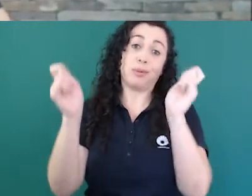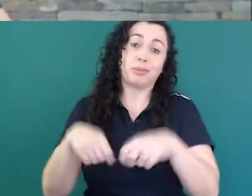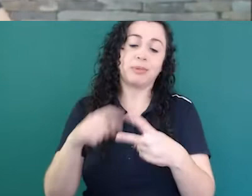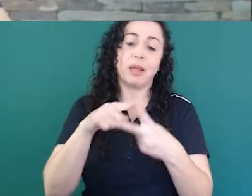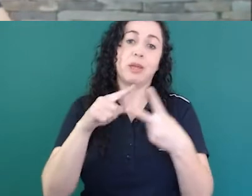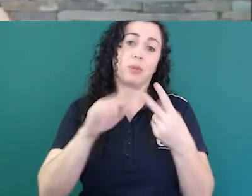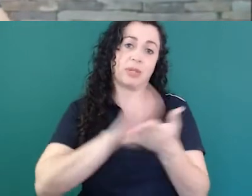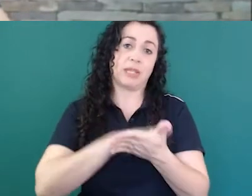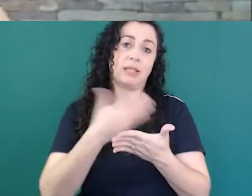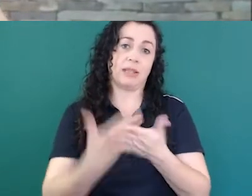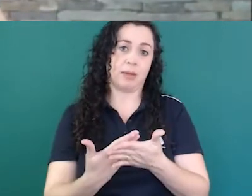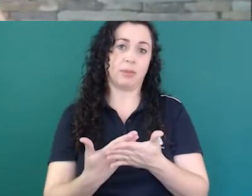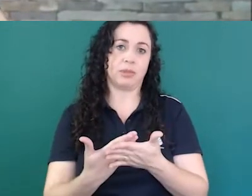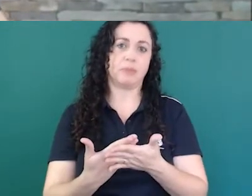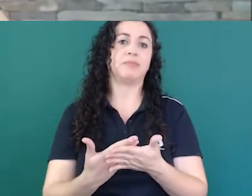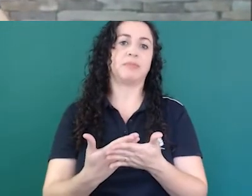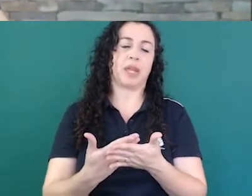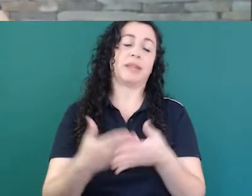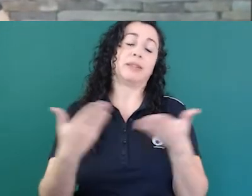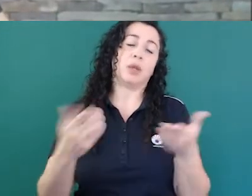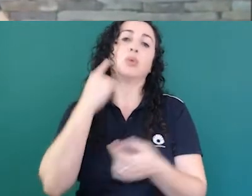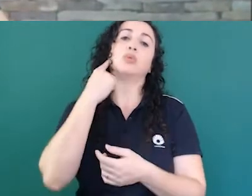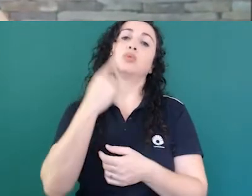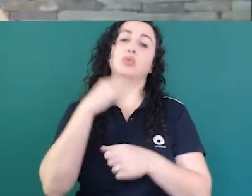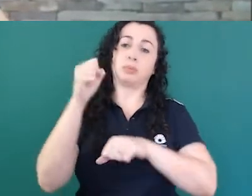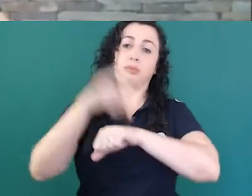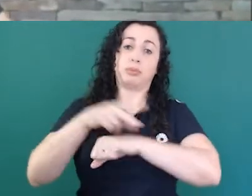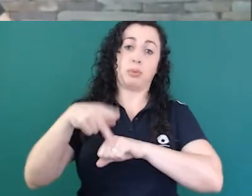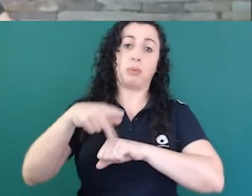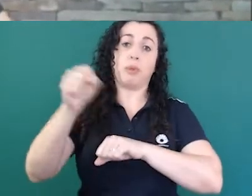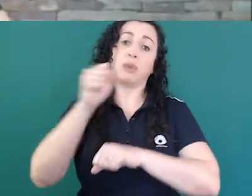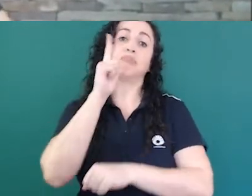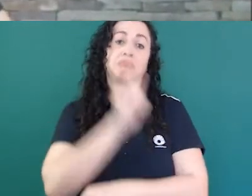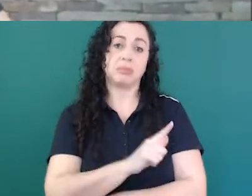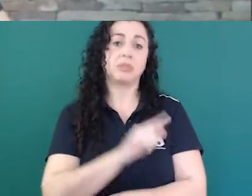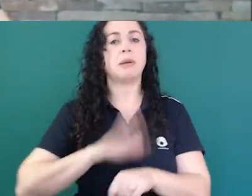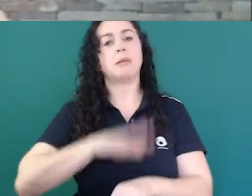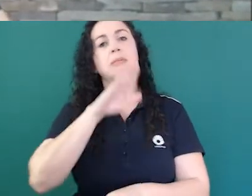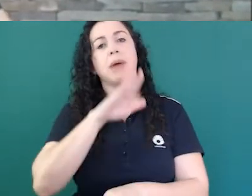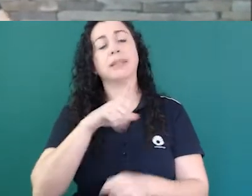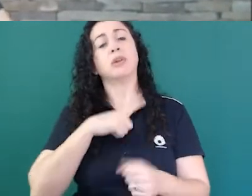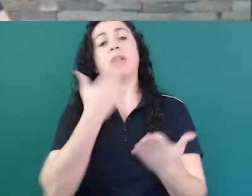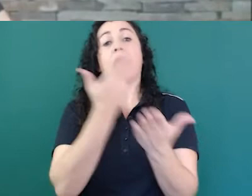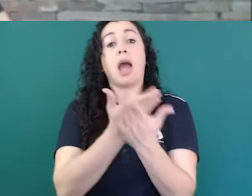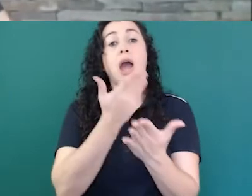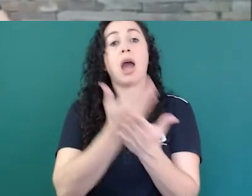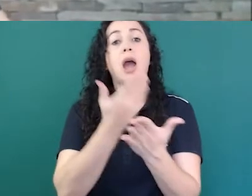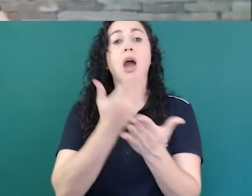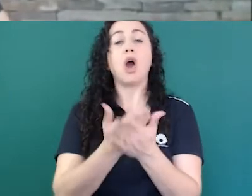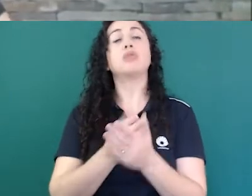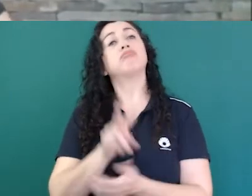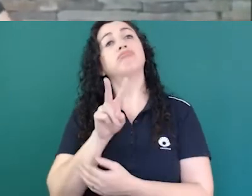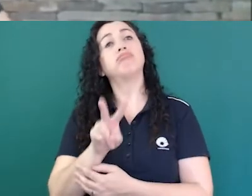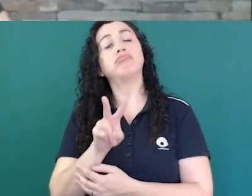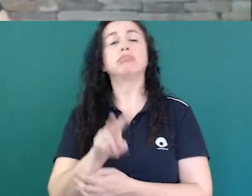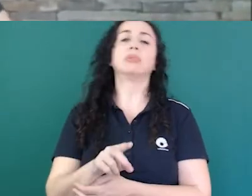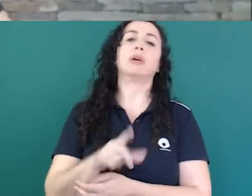mais na pós-graduação então eles assistem as aulas traduzem filmem podem ajudar